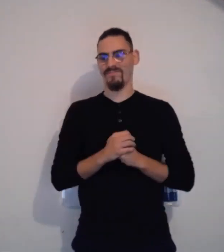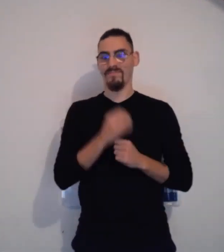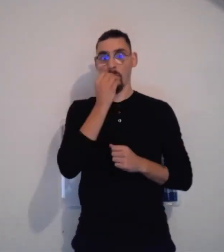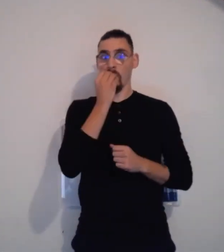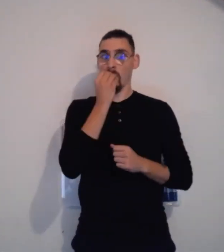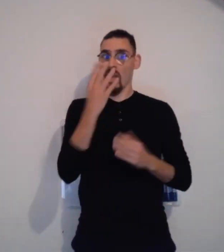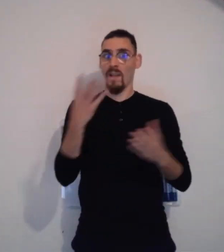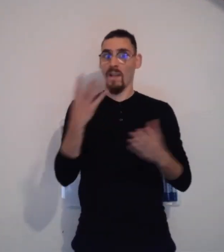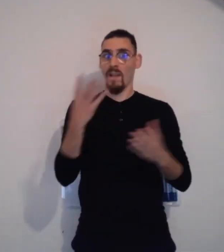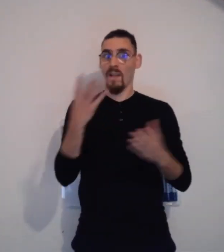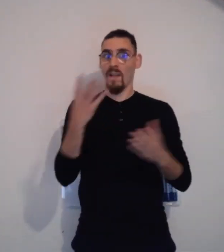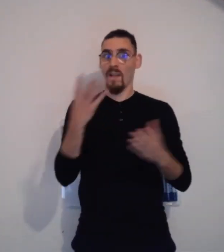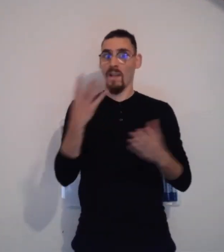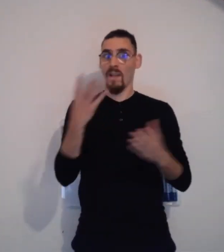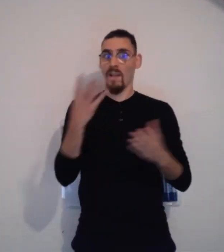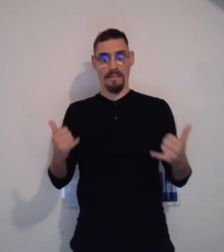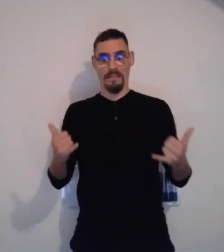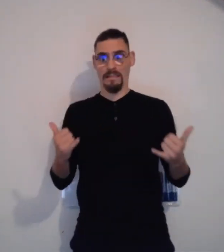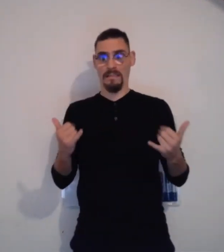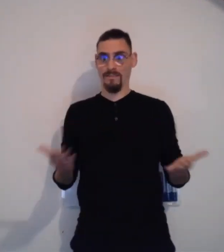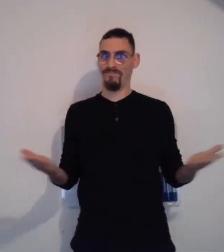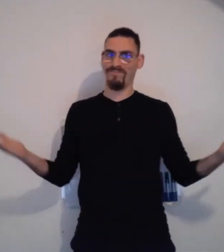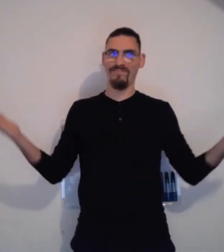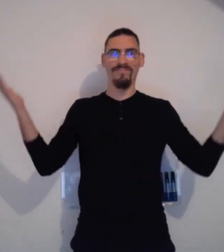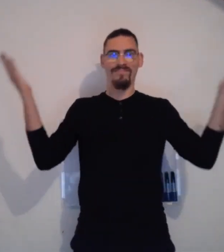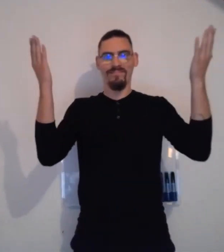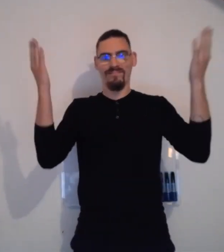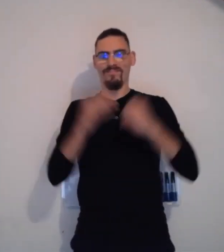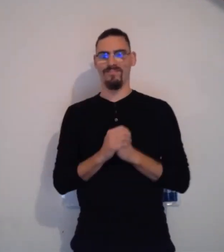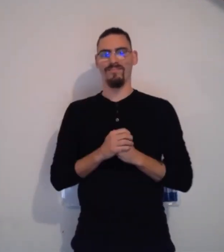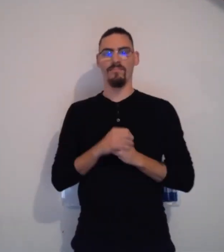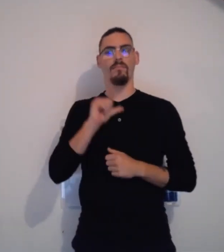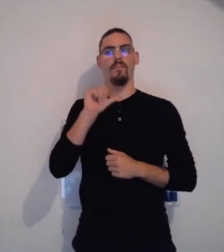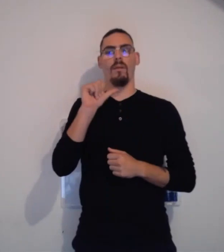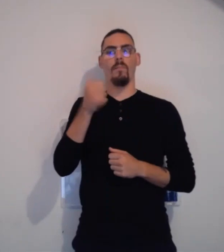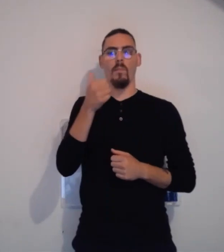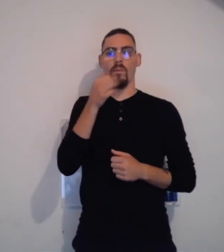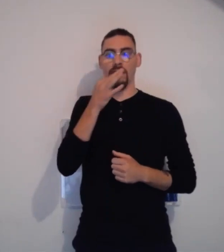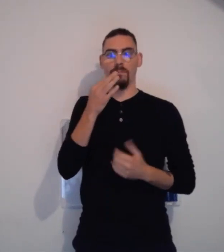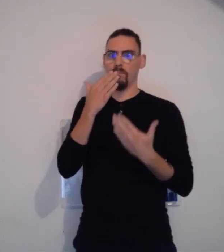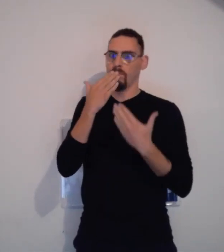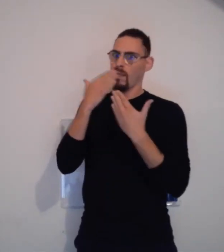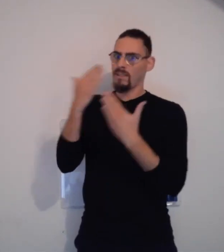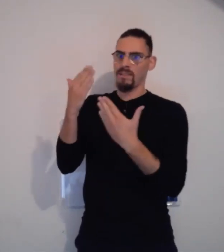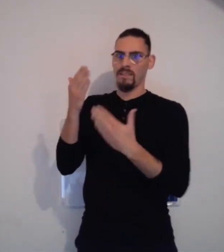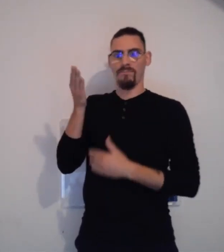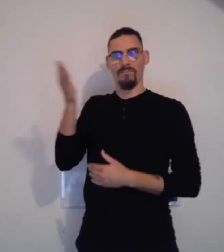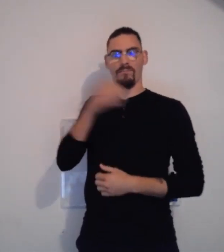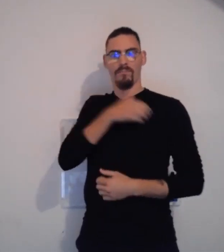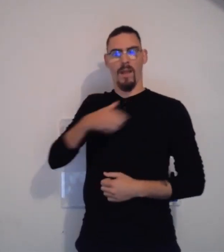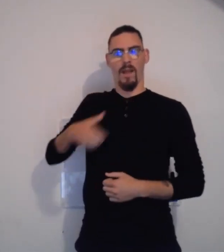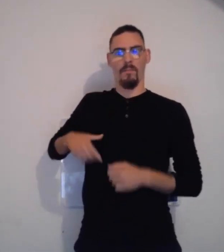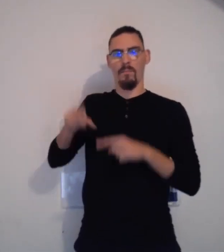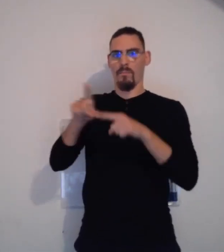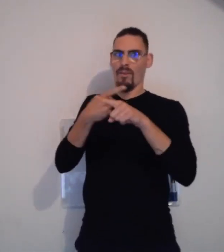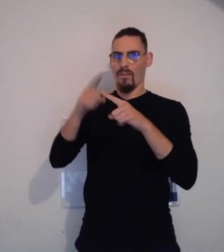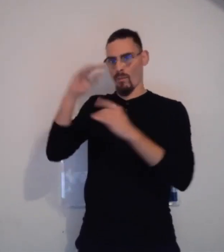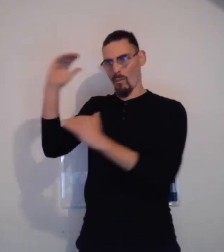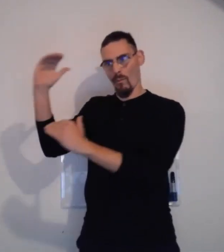Oui, bonjour à tous et bienvenue ici dans cet espace. Alors tout d'abord, je voudrais